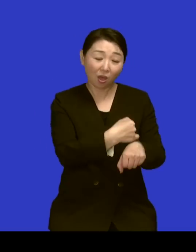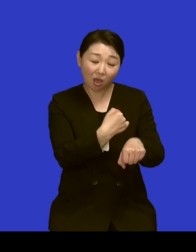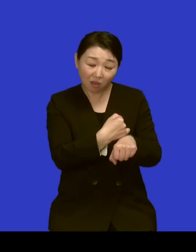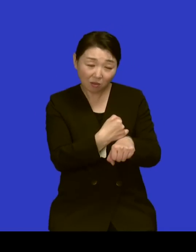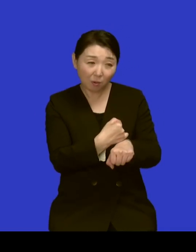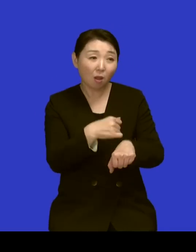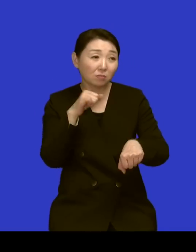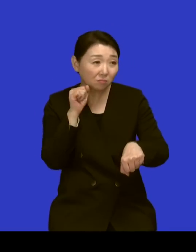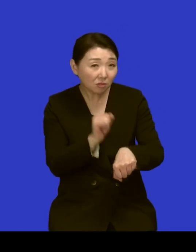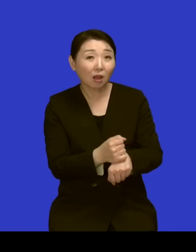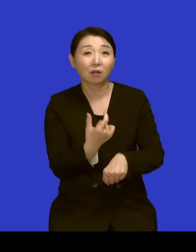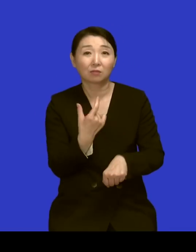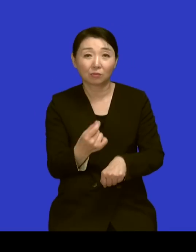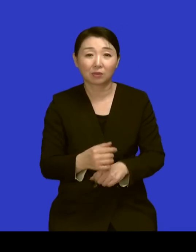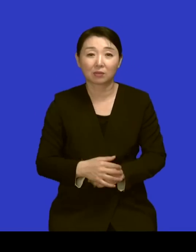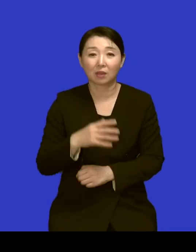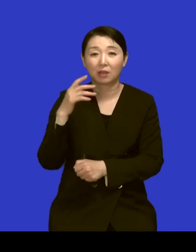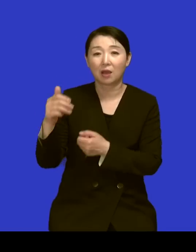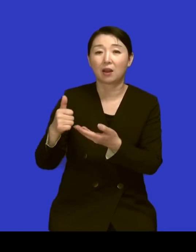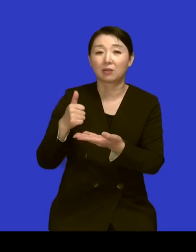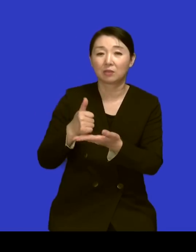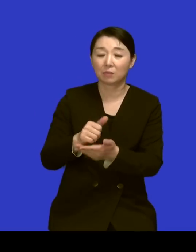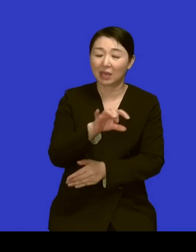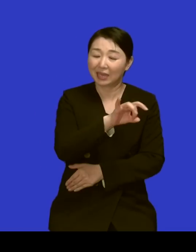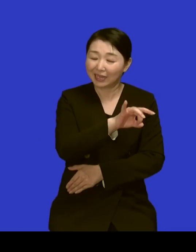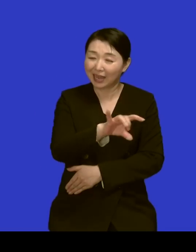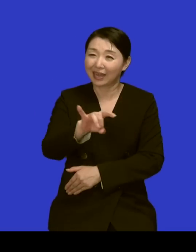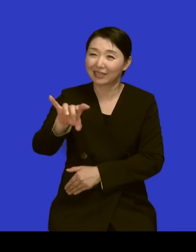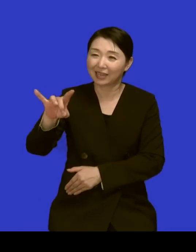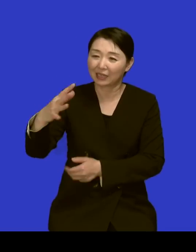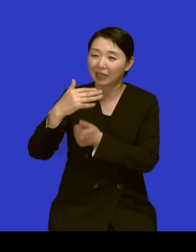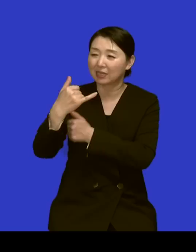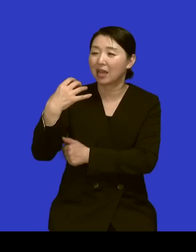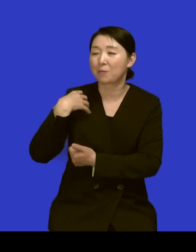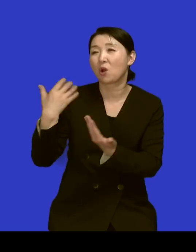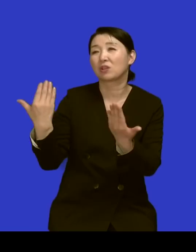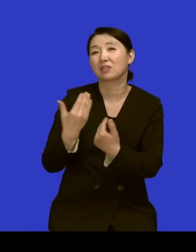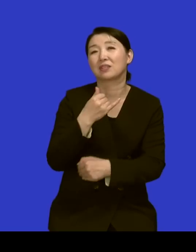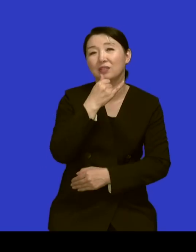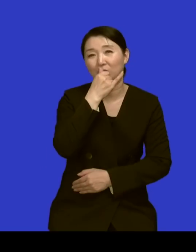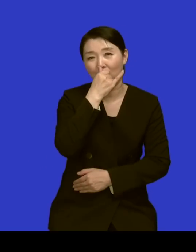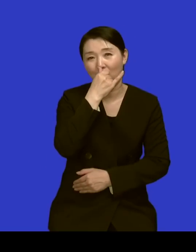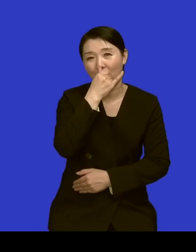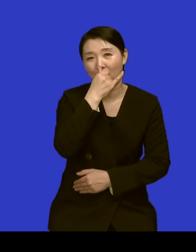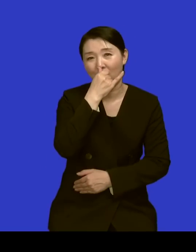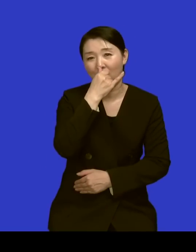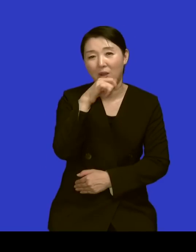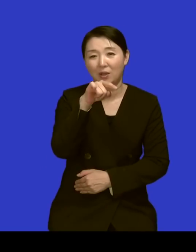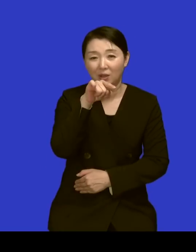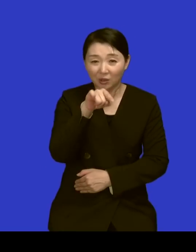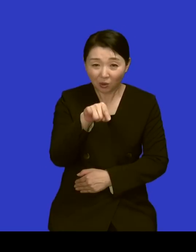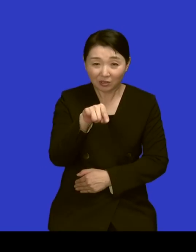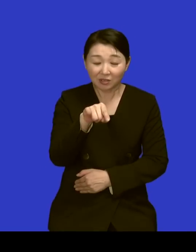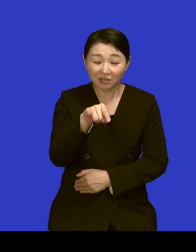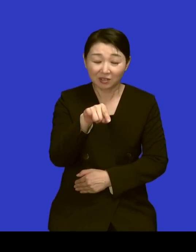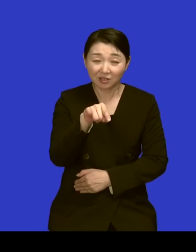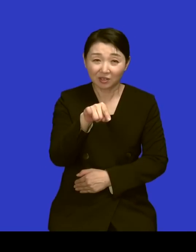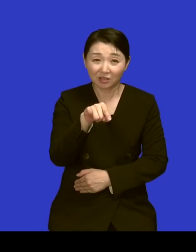일이지 네 하나님이 각자에게 주신 사명과 일이 있는데 네 그렇죠 거기 현장에서 최고를 열심히